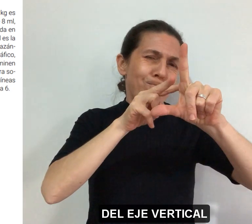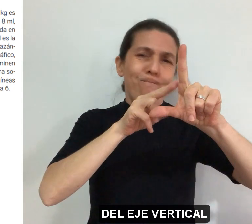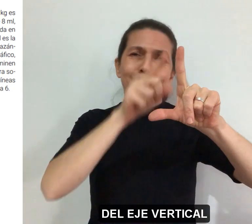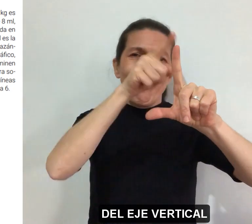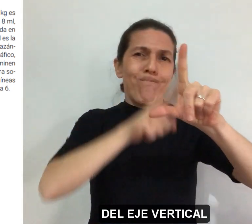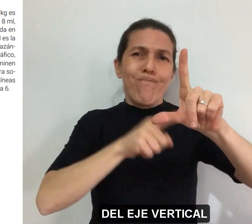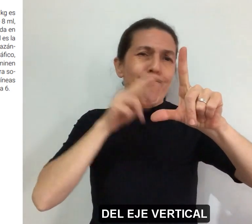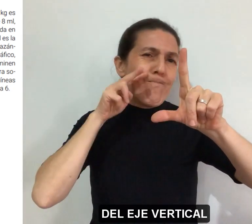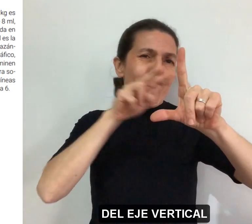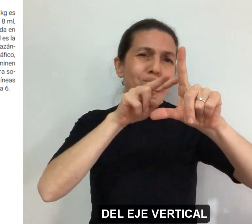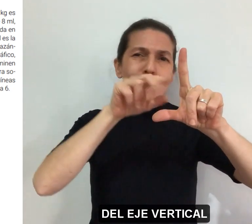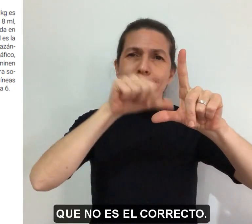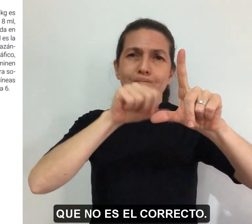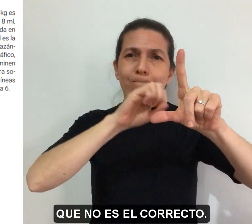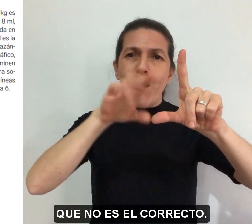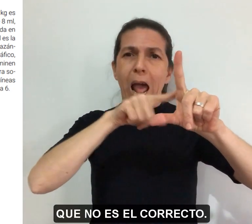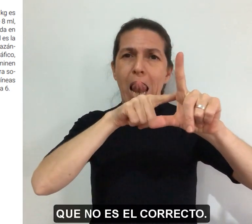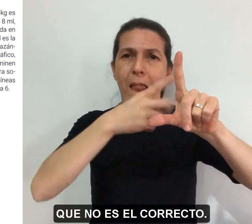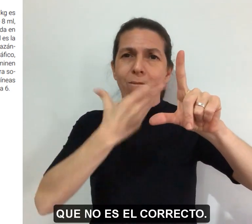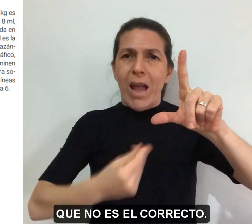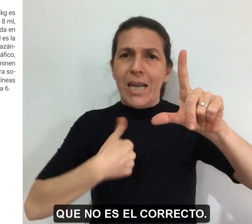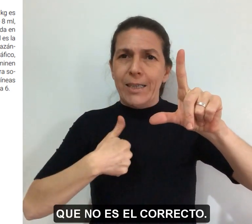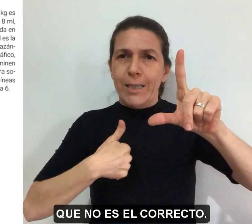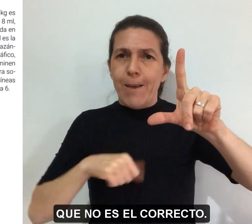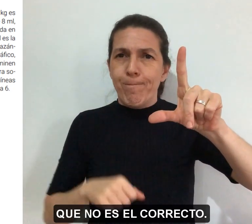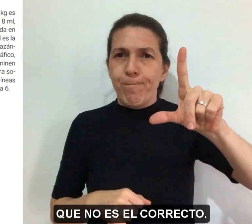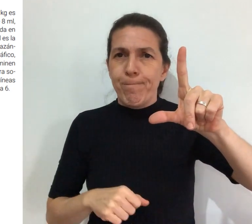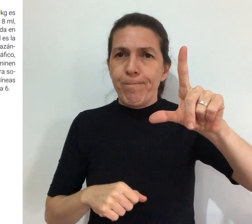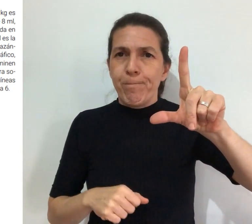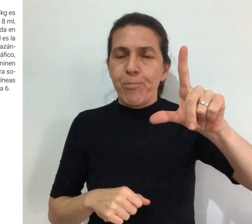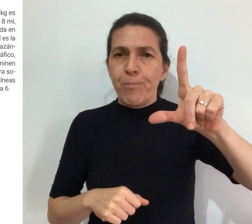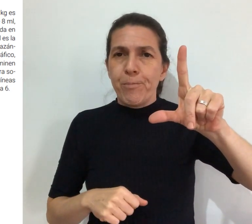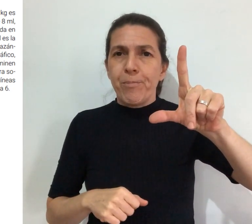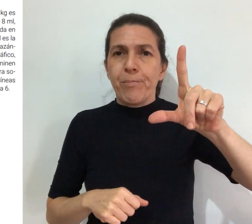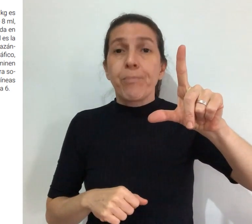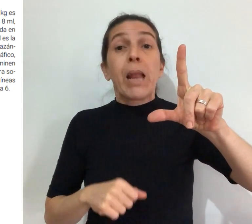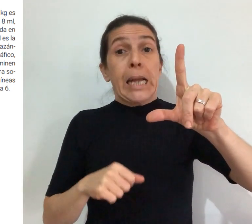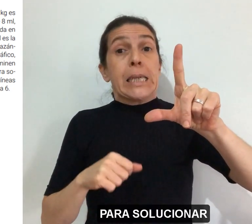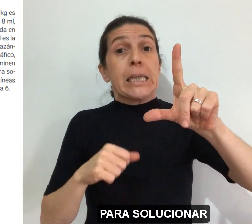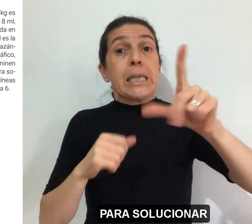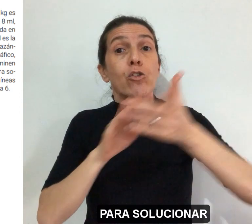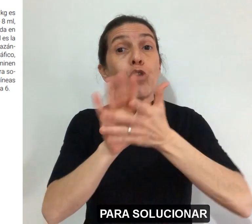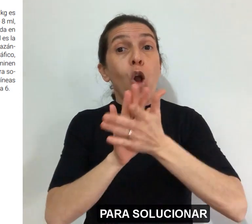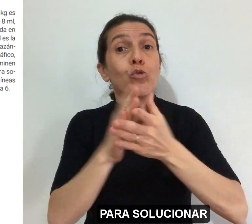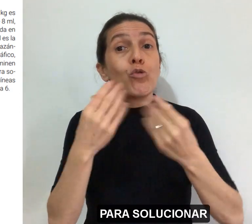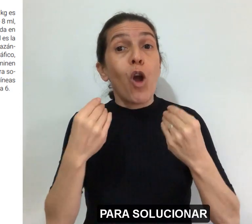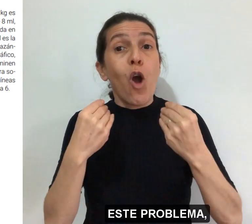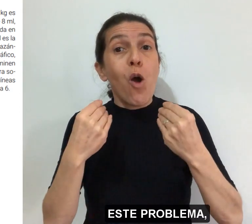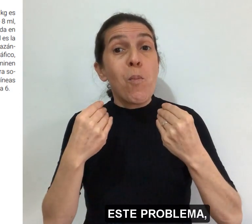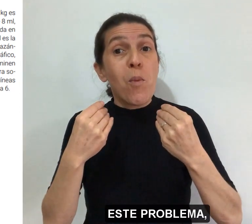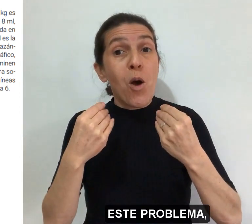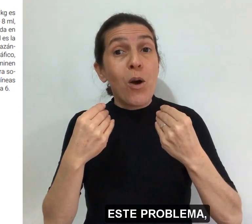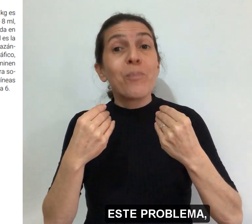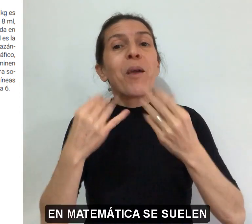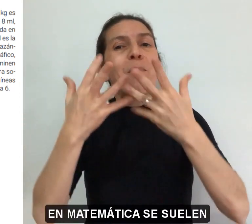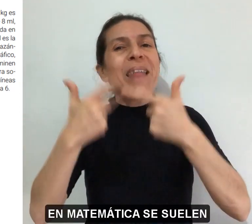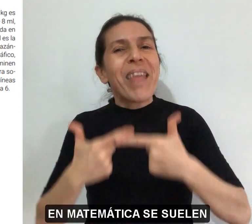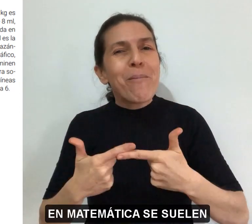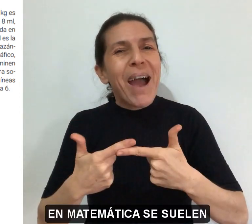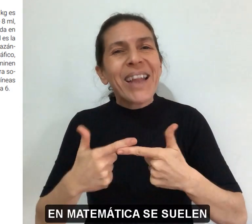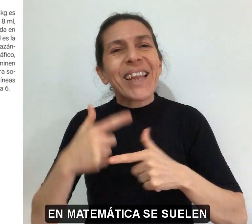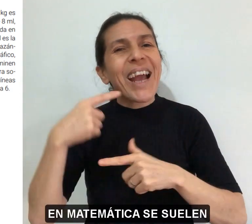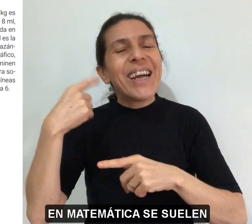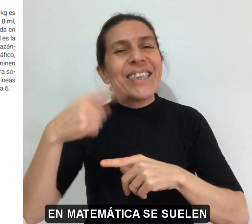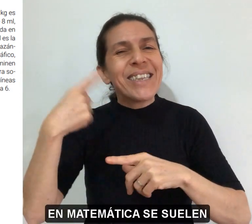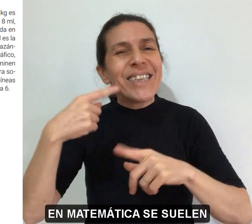del eje vertical que no es el correcto. Para solucionar este problema en